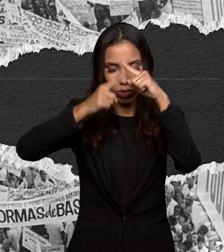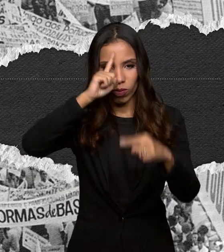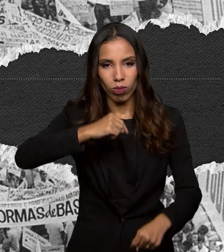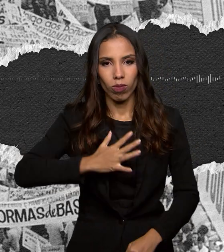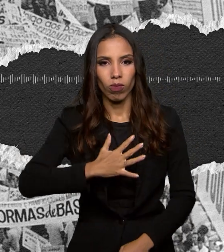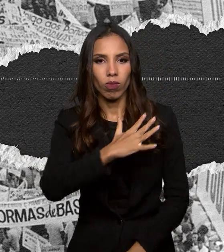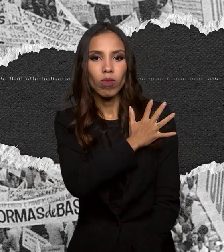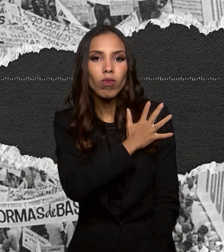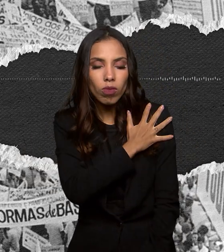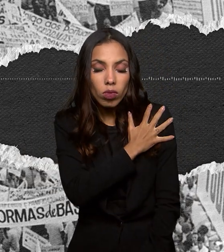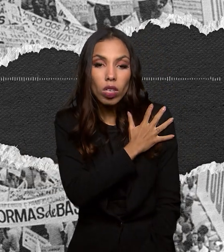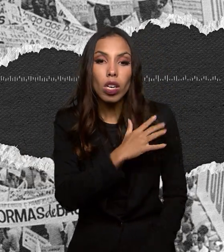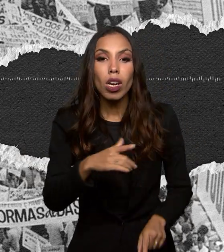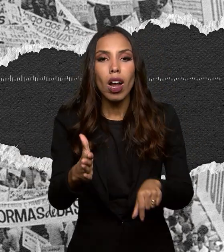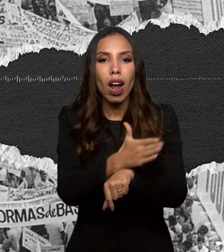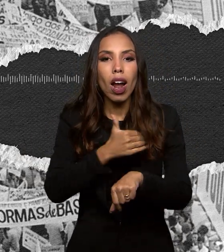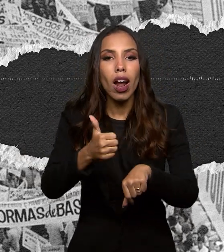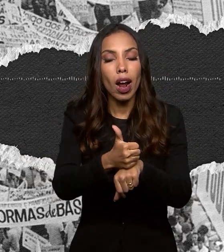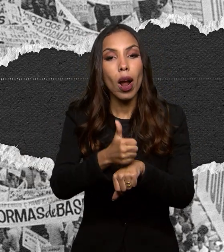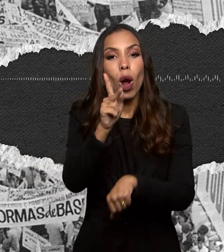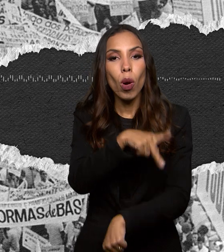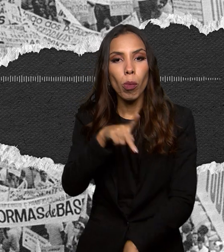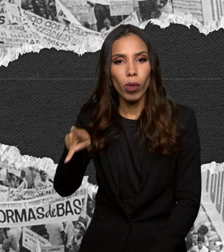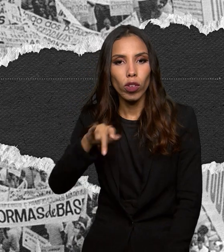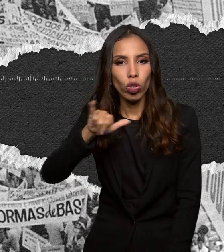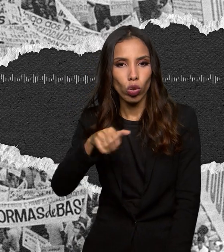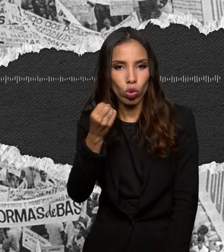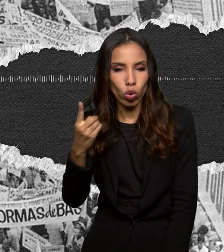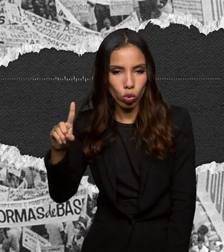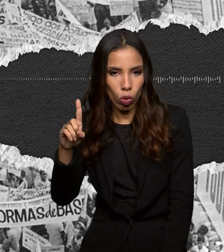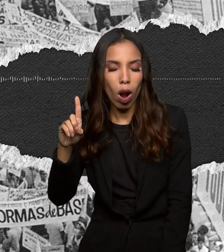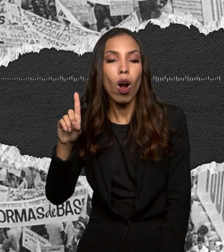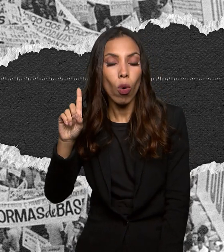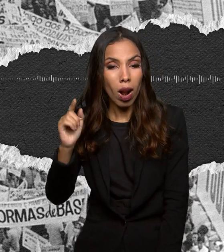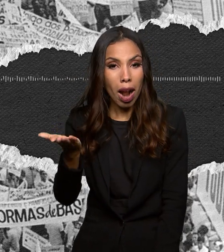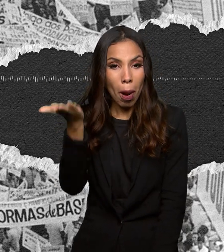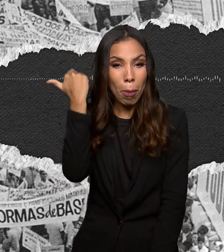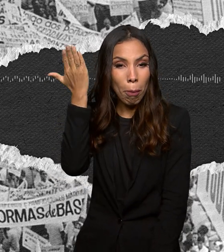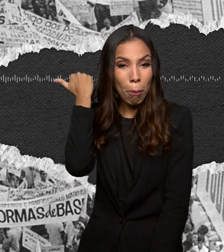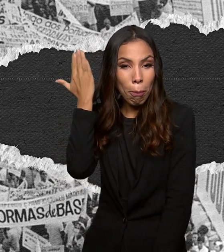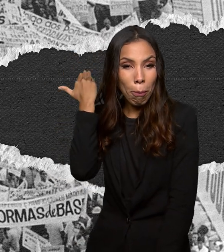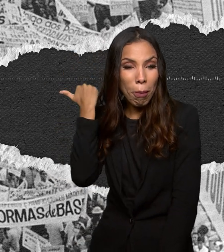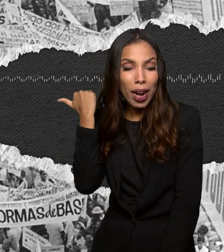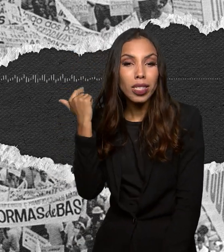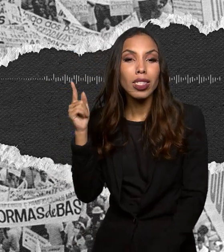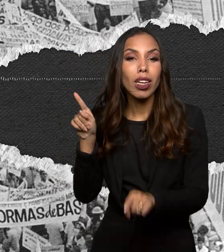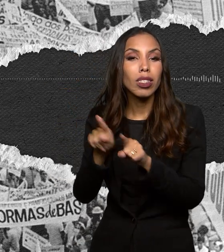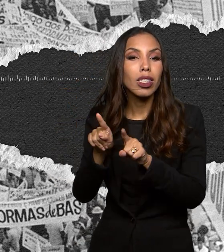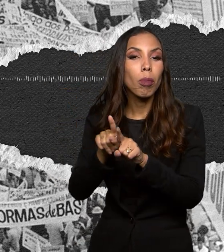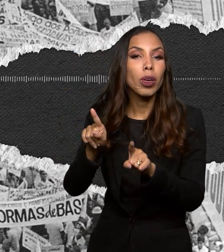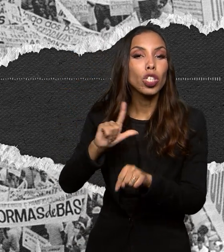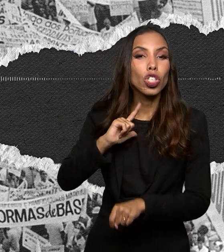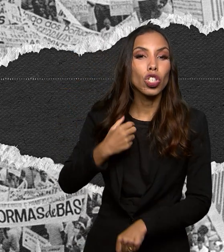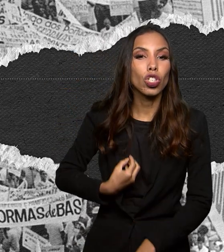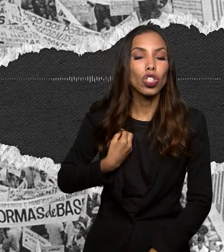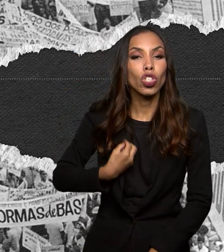mas segundo o professor João Roberto Martins naquela época havia no Brasil também o militar progressista havia